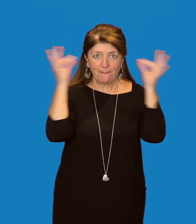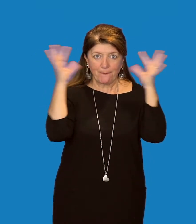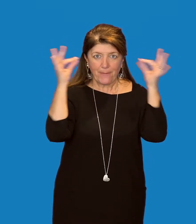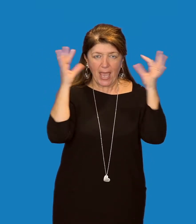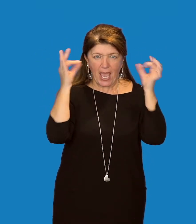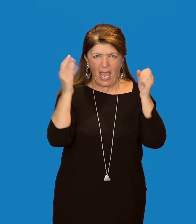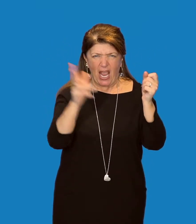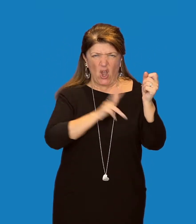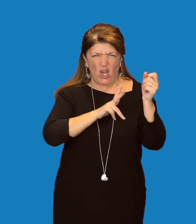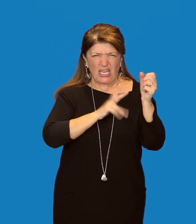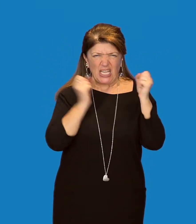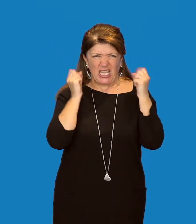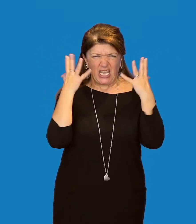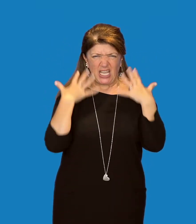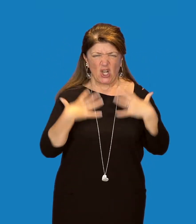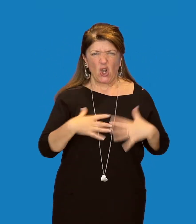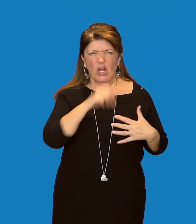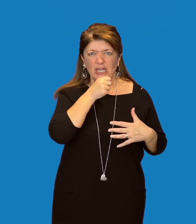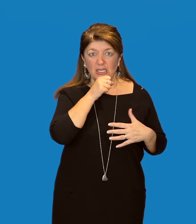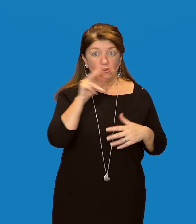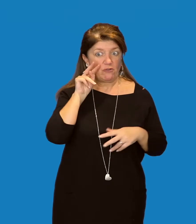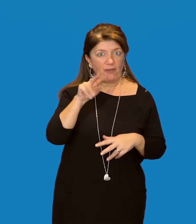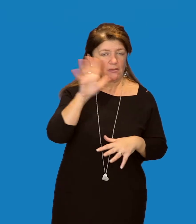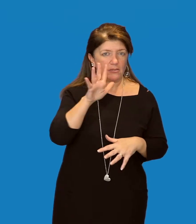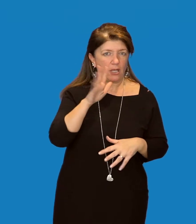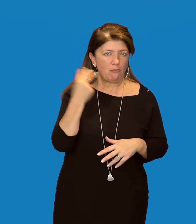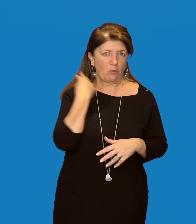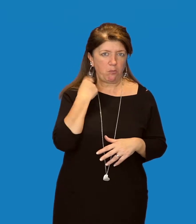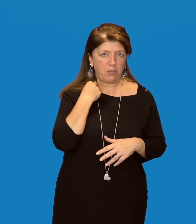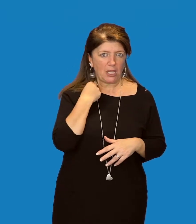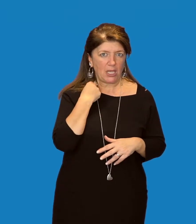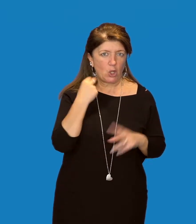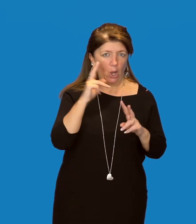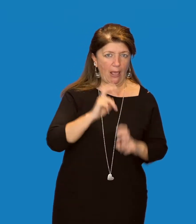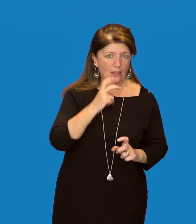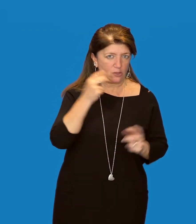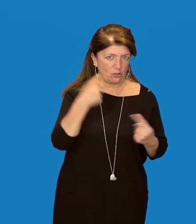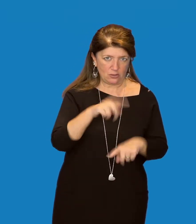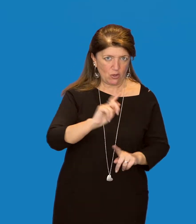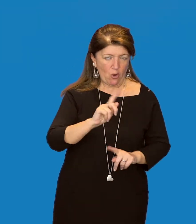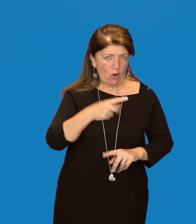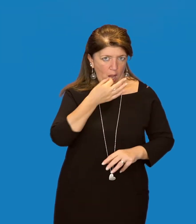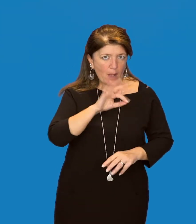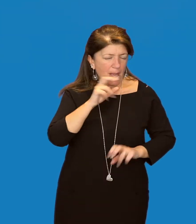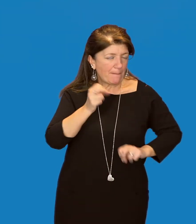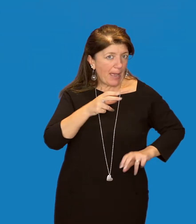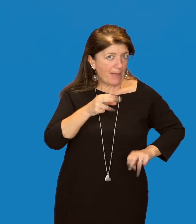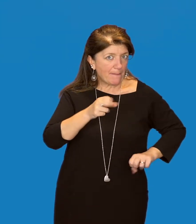Sembra lento e pigro, ma è in grado di correre velocemente sulle brevi distanze, sia per cacciare che per